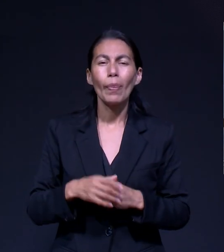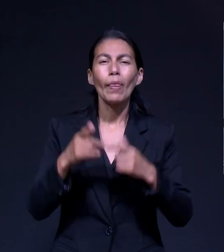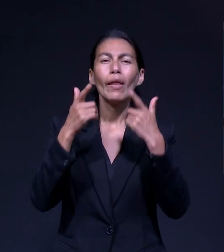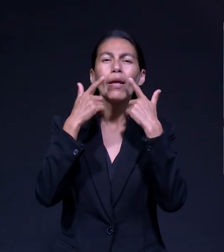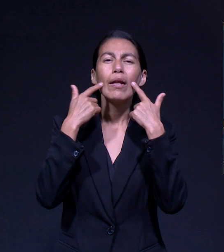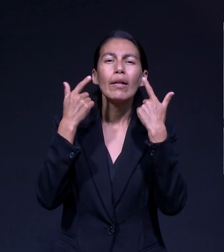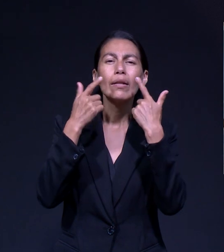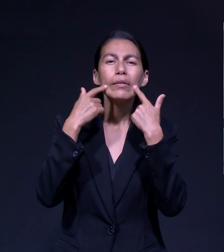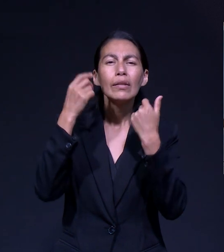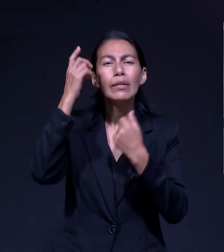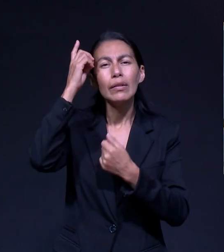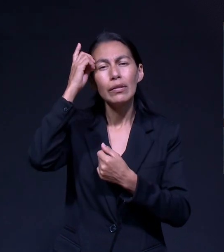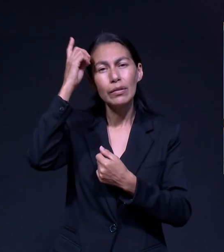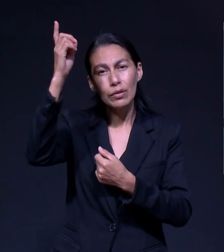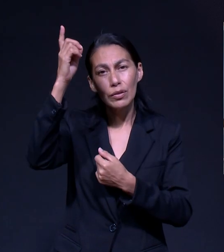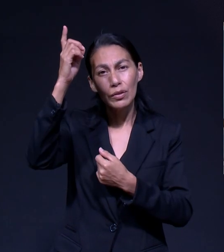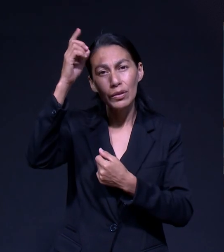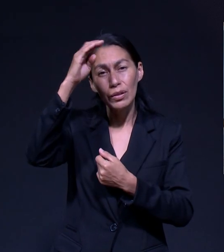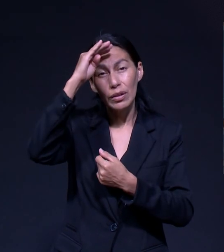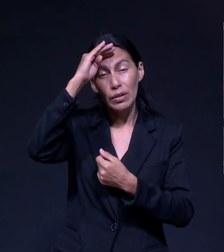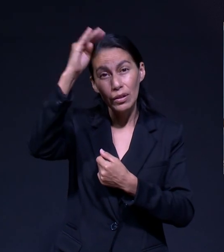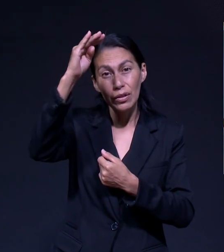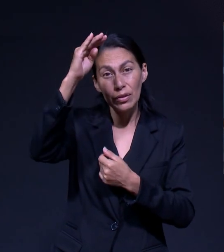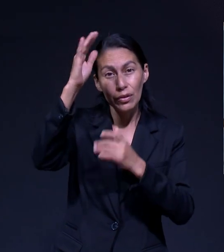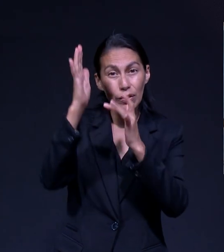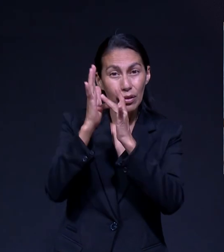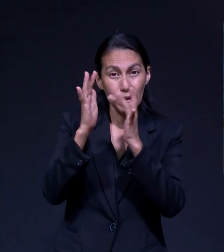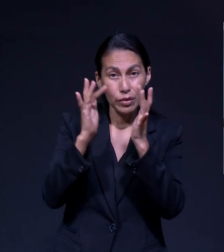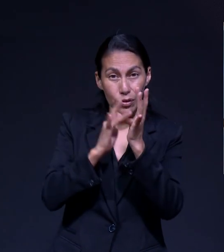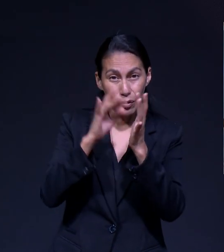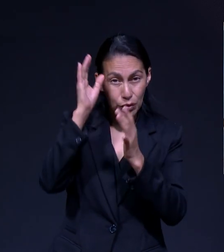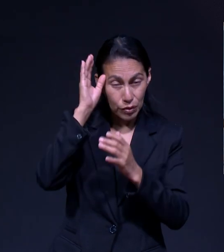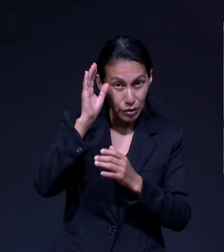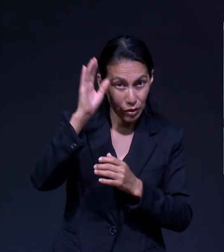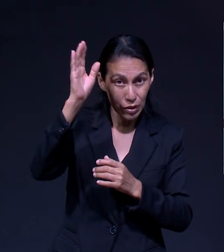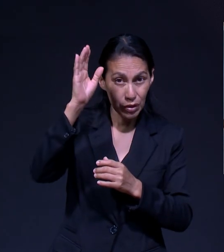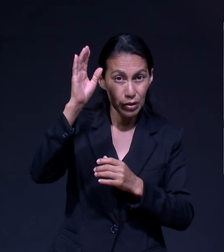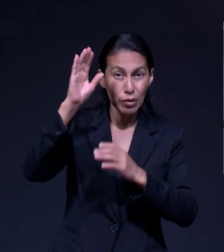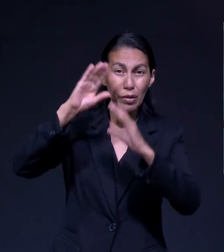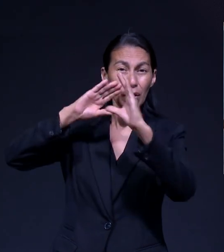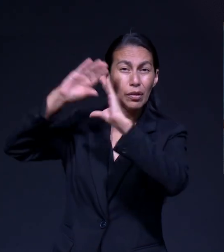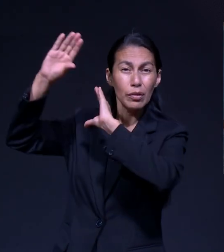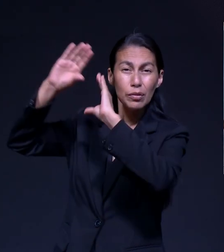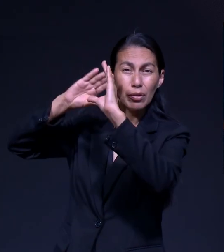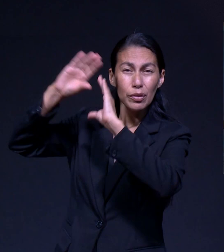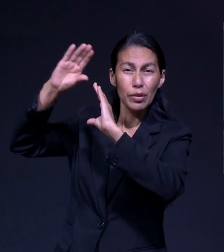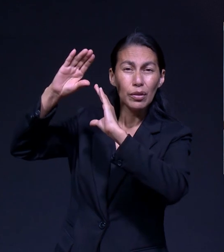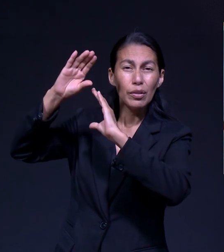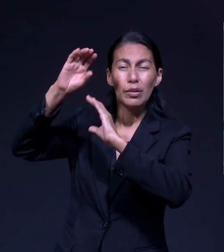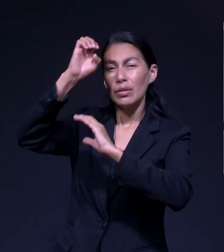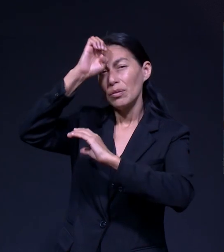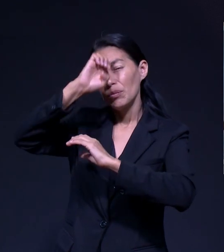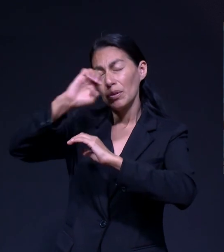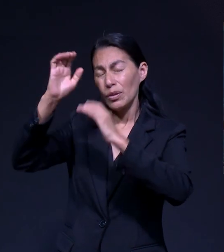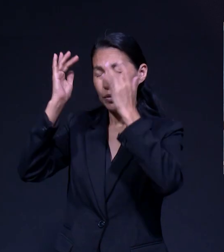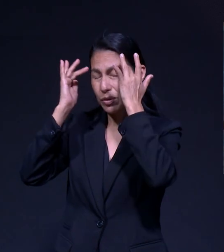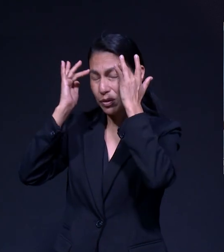Que la gracia del Señor Jesucristo, el amor de Dios y la comunión con el Espíritu Santo